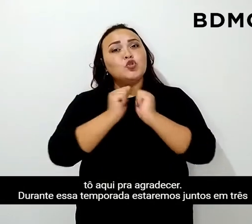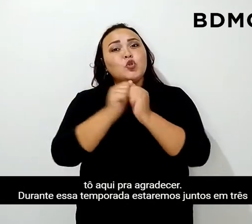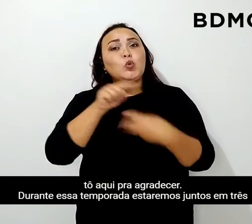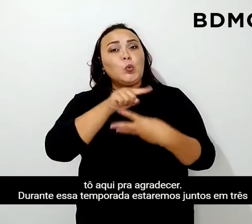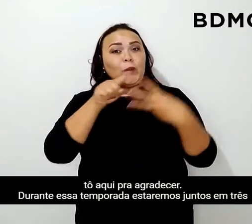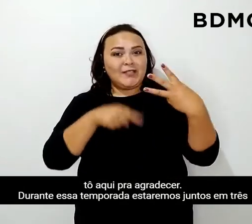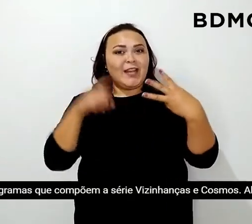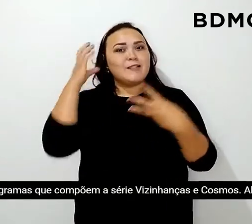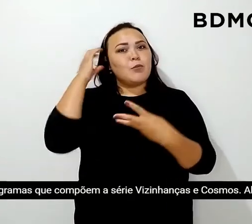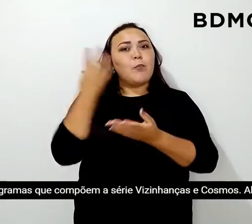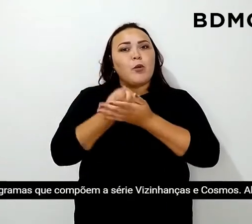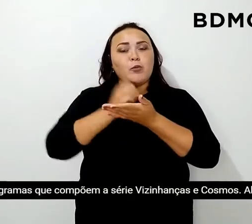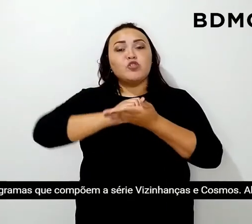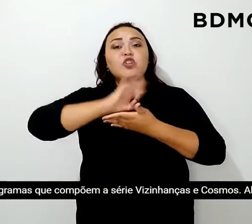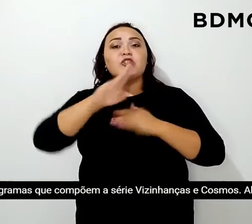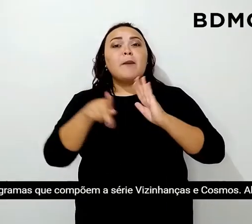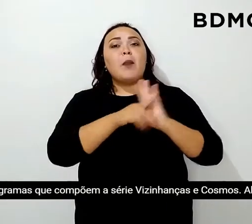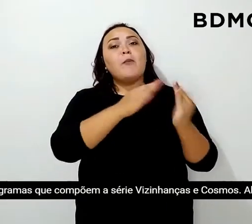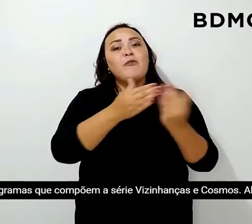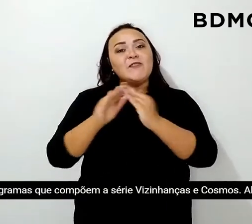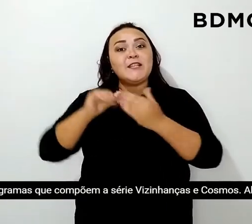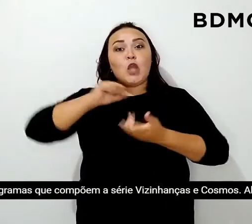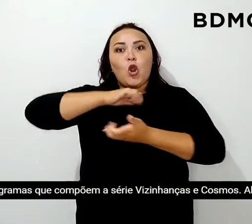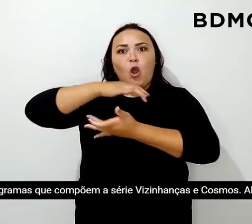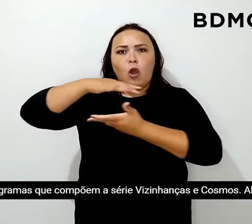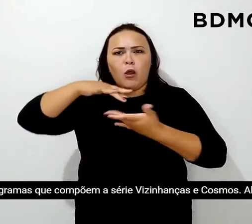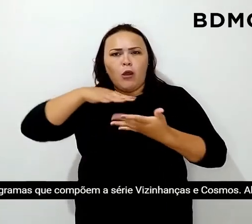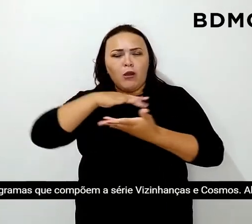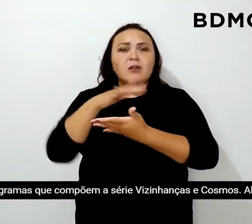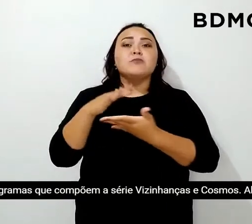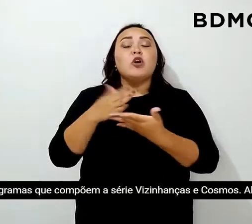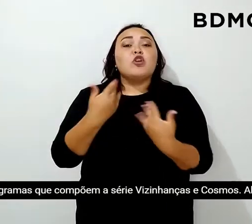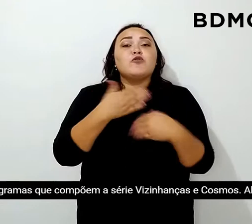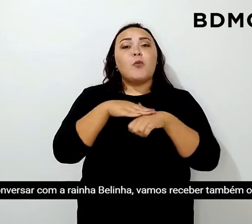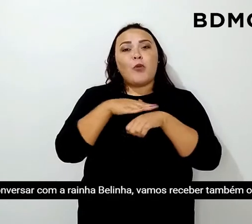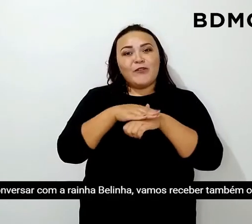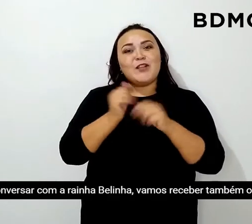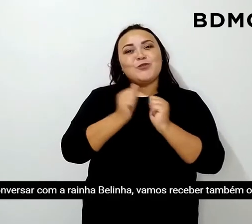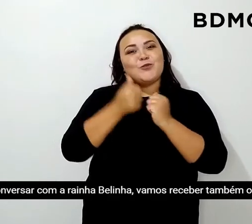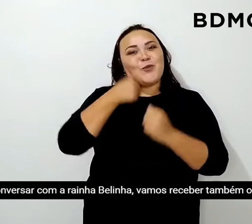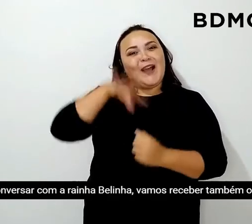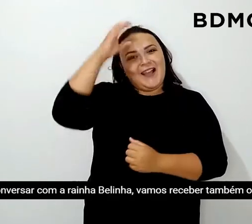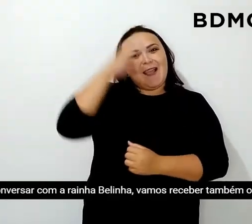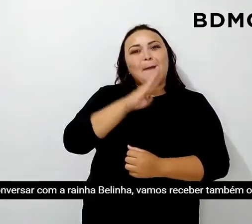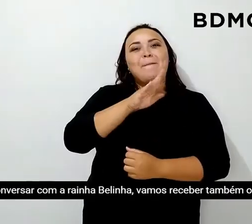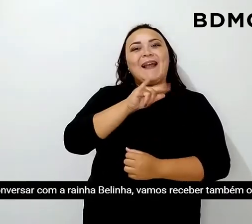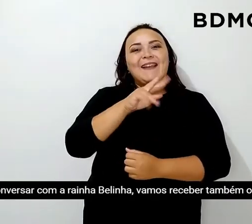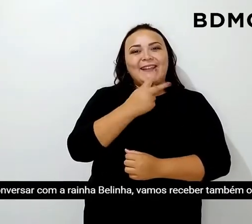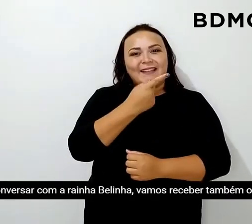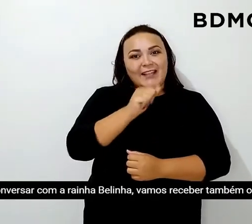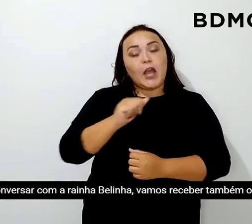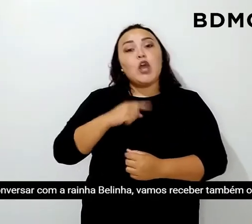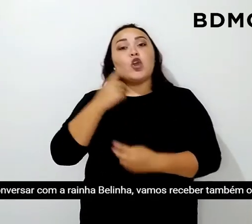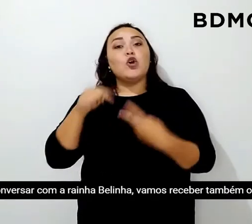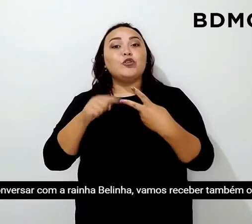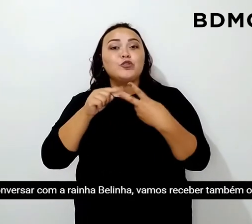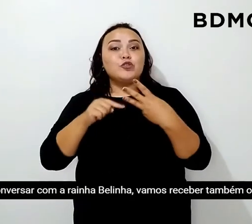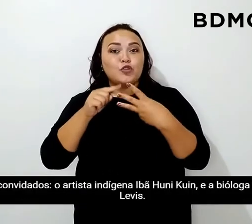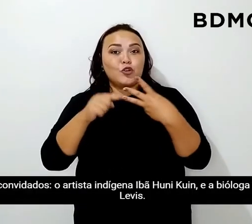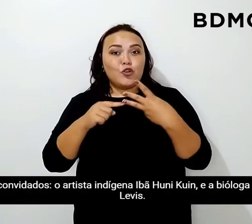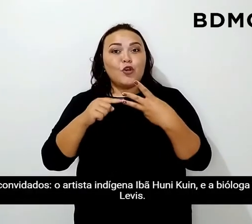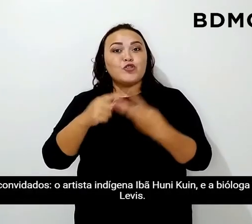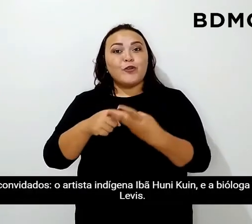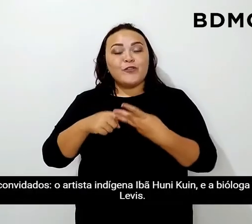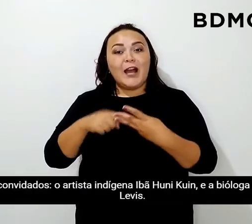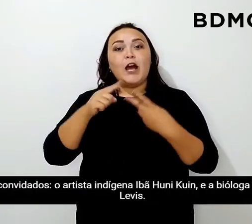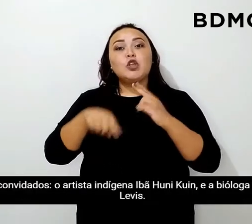estaremos juntos em três programas que compõem a série Vizinhanças e Cosmos. Além de conversar com a Rainha Belinha, vamos receber também outros dois